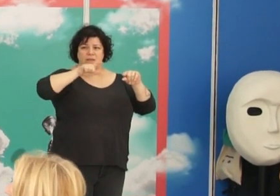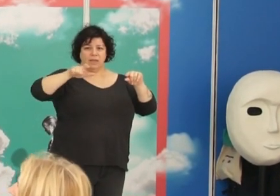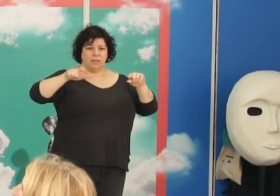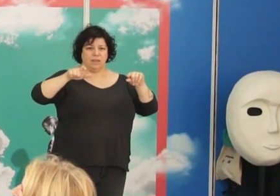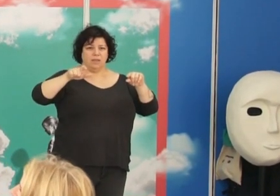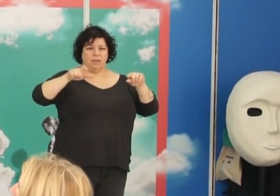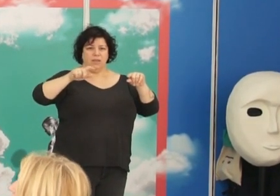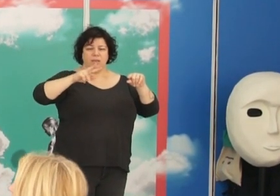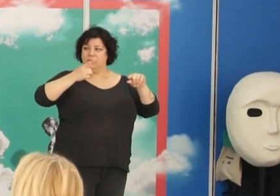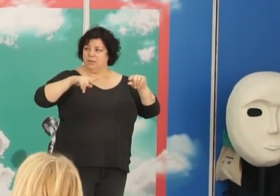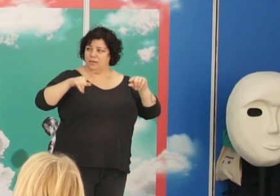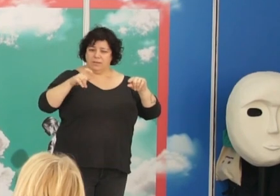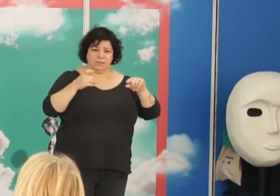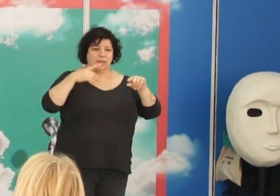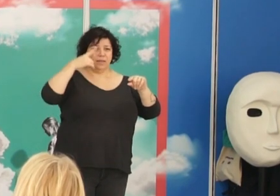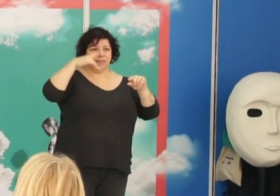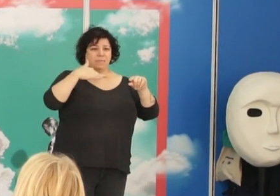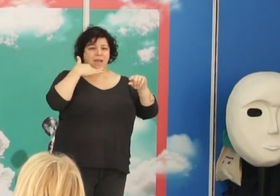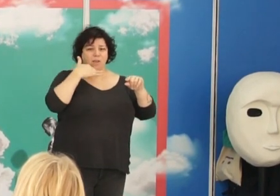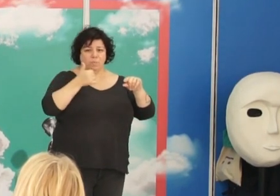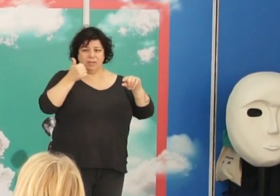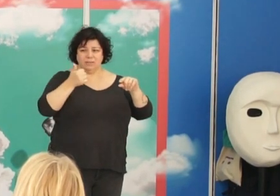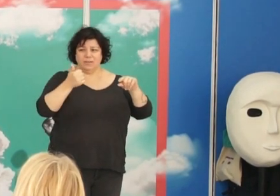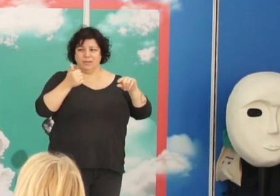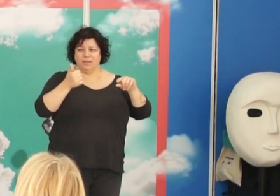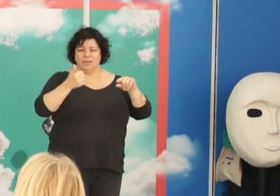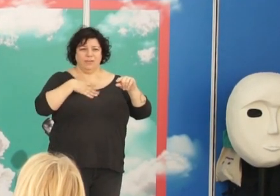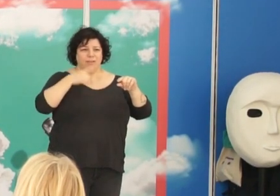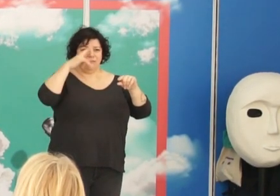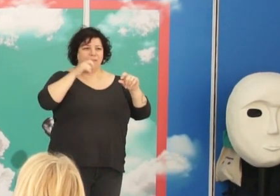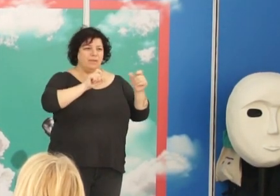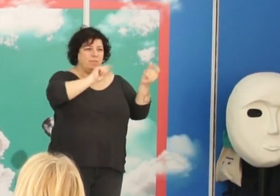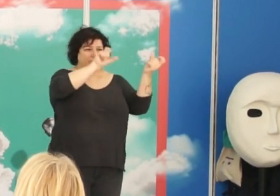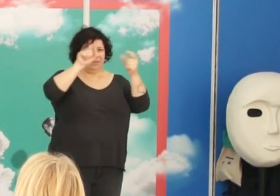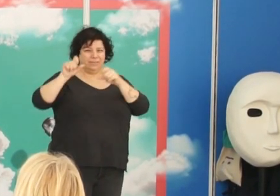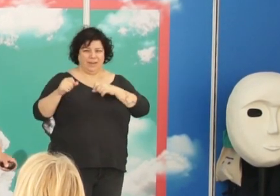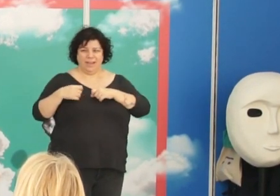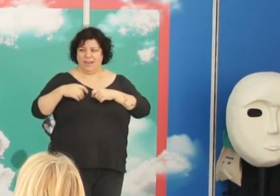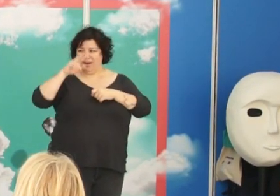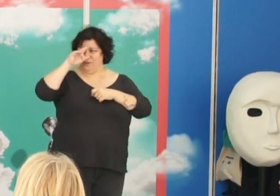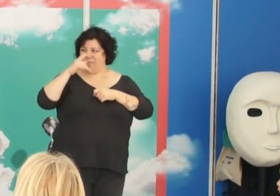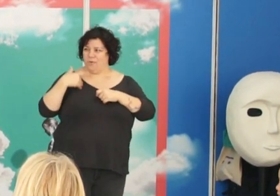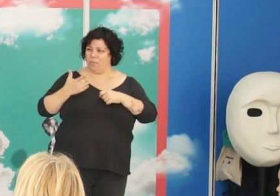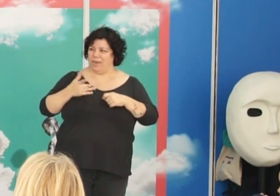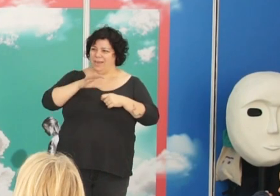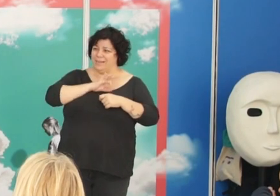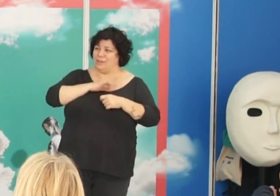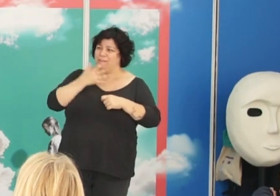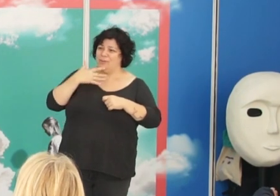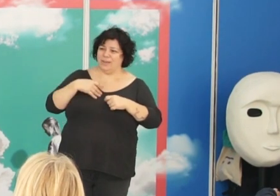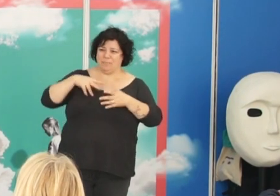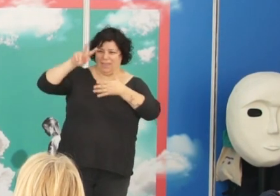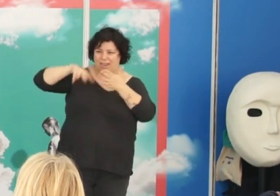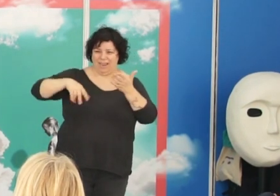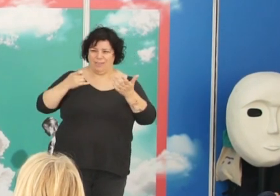¿Necesitan saber algo más? ¿No quiere escuchar hablar sobre el desilio de los españoles? No se preocupe, señora. No hace falta escucharlo, lo puede leer.